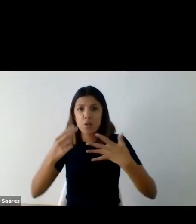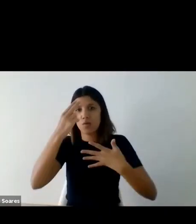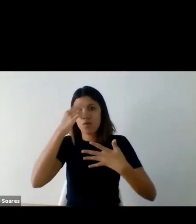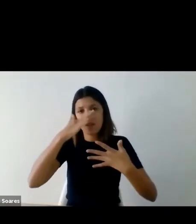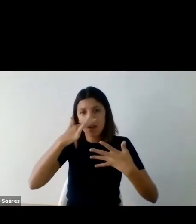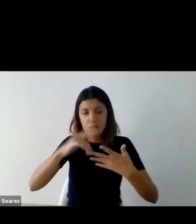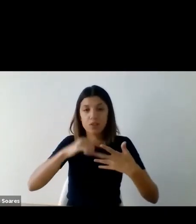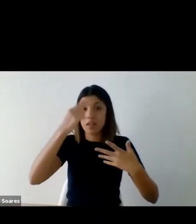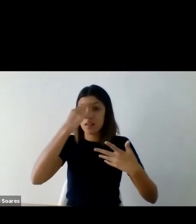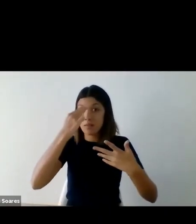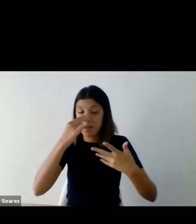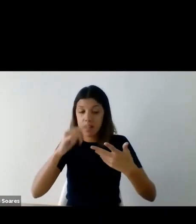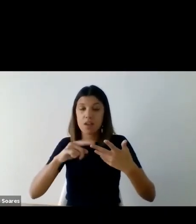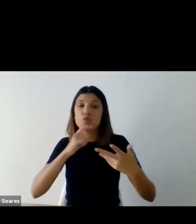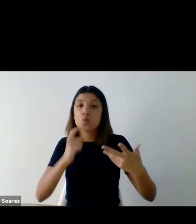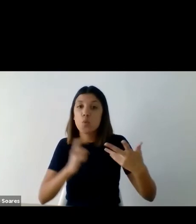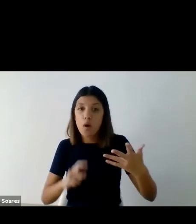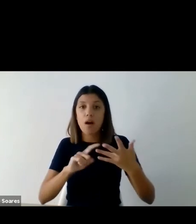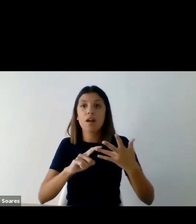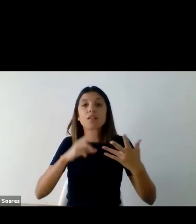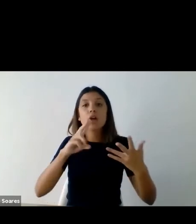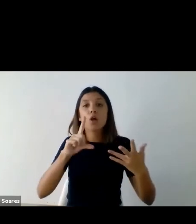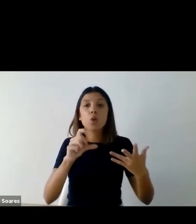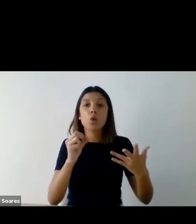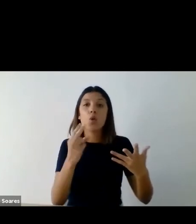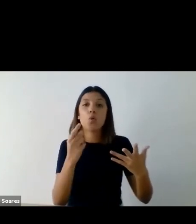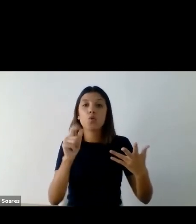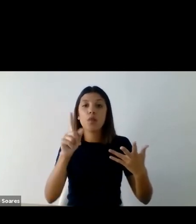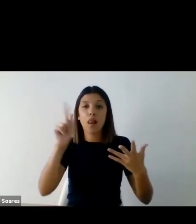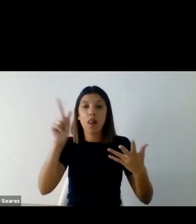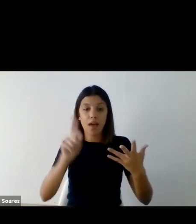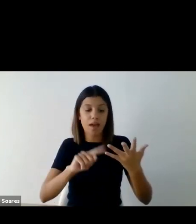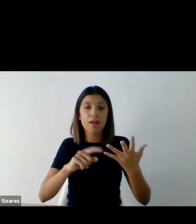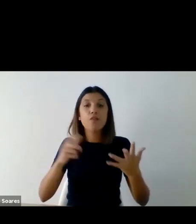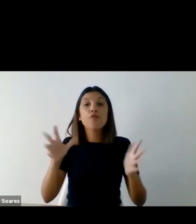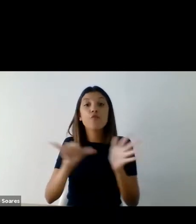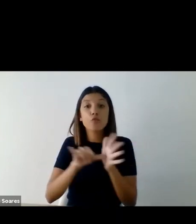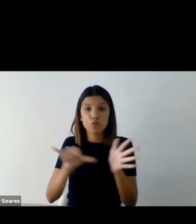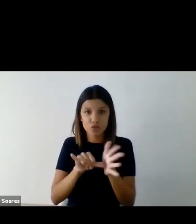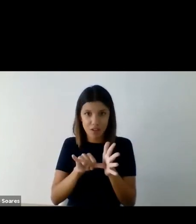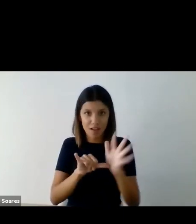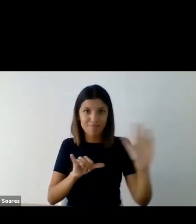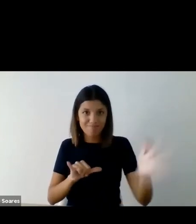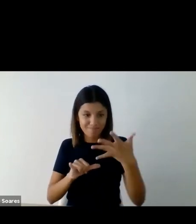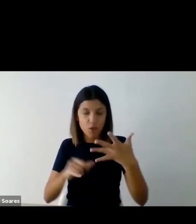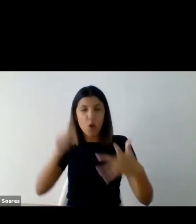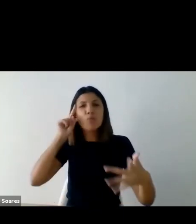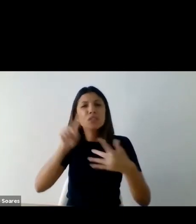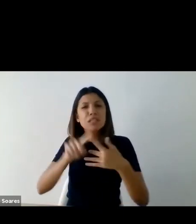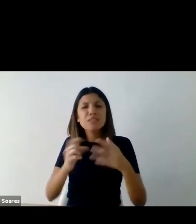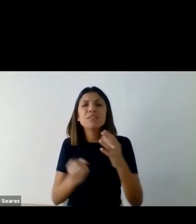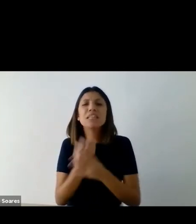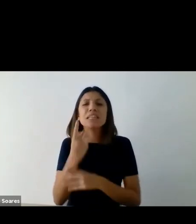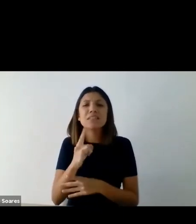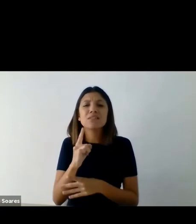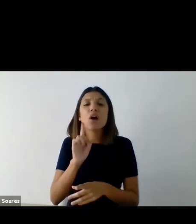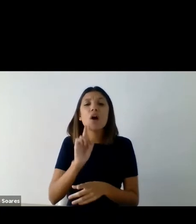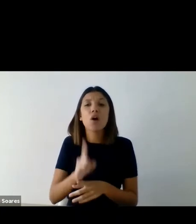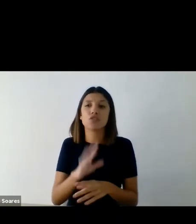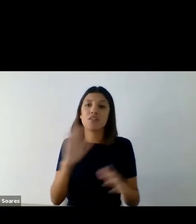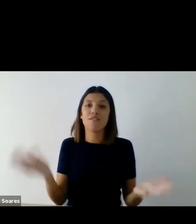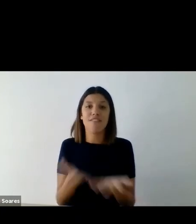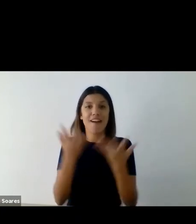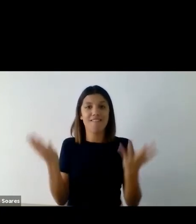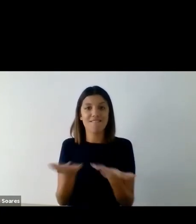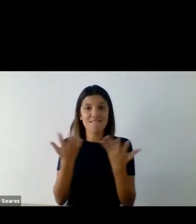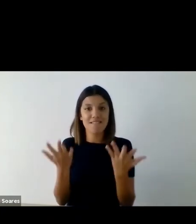Guimarães, Guarda, Loulé e Funchal. O objetivo da sua criação é promover a programação acessível